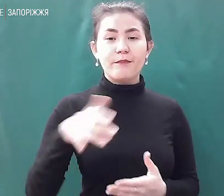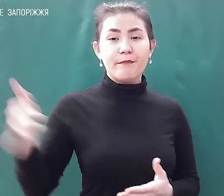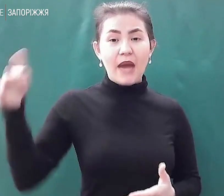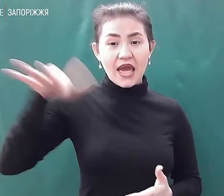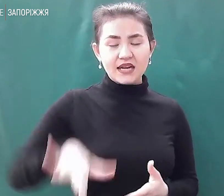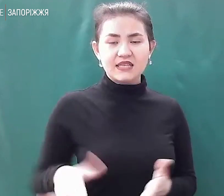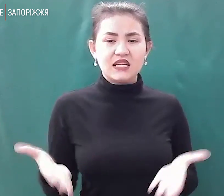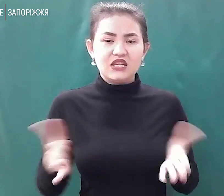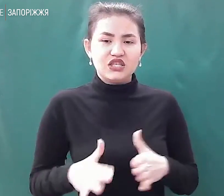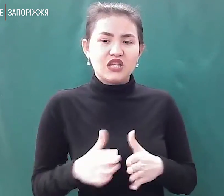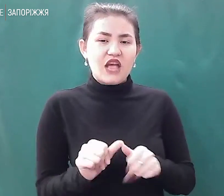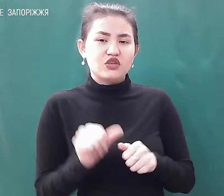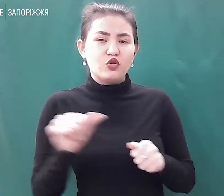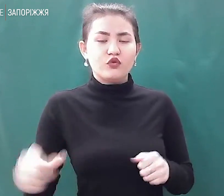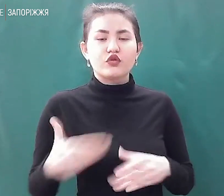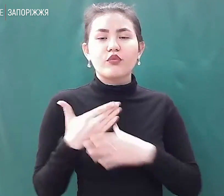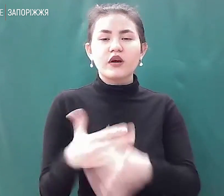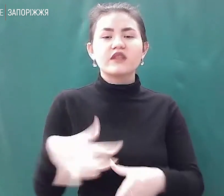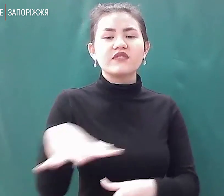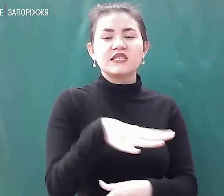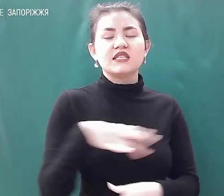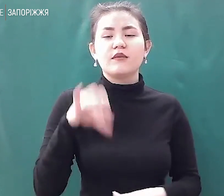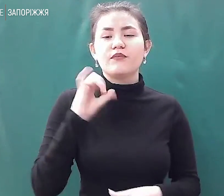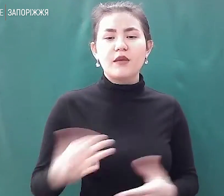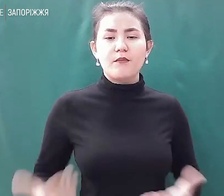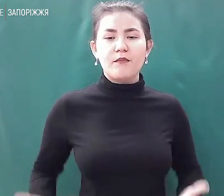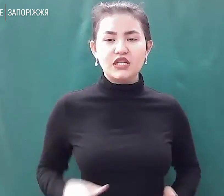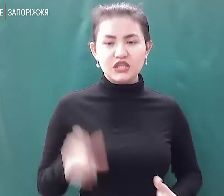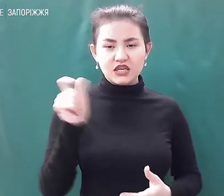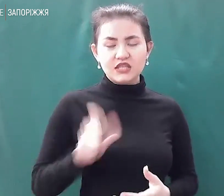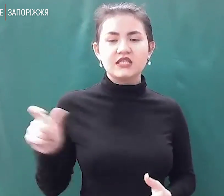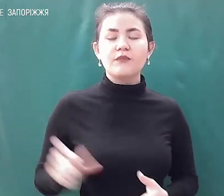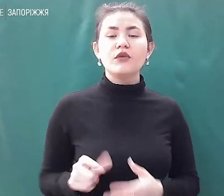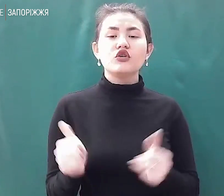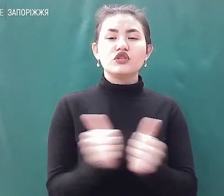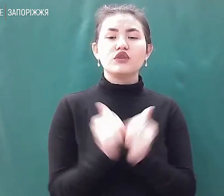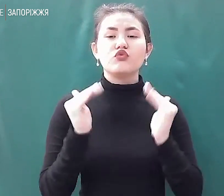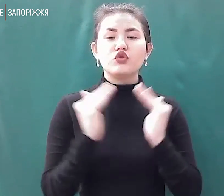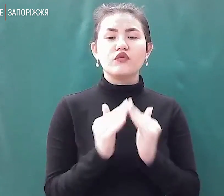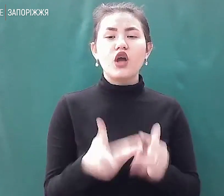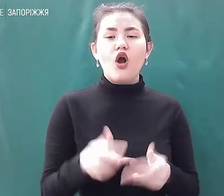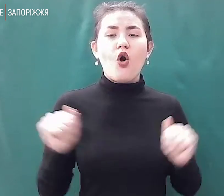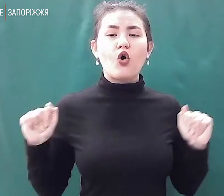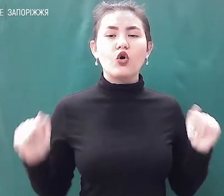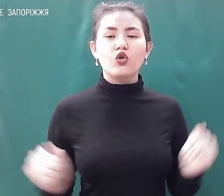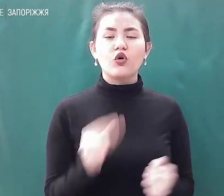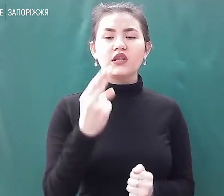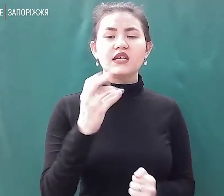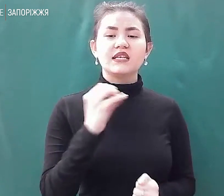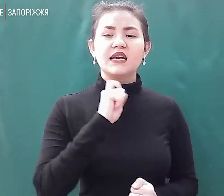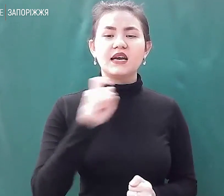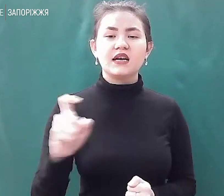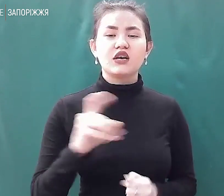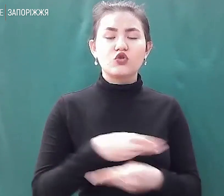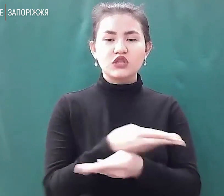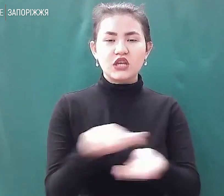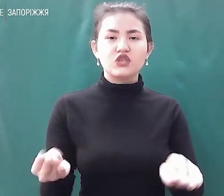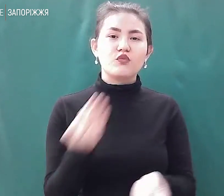Тож допомагають всім, зокрема і мешканцям сусідніх будинків. Такий холодний цех і роздачу продуктів, сухпайків